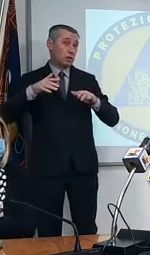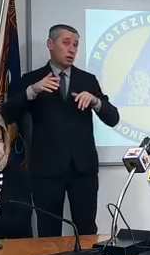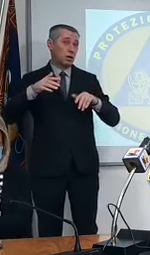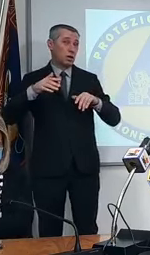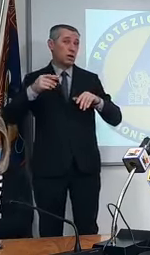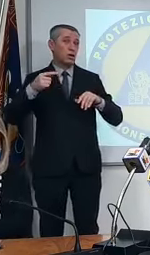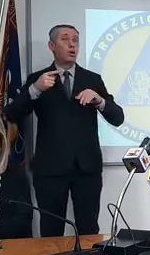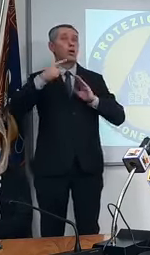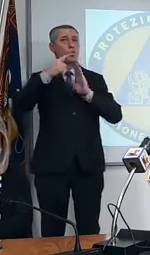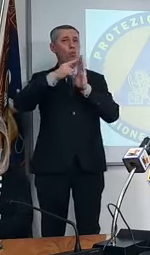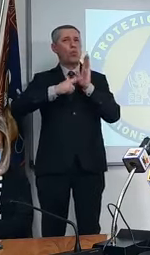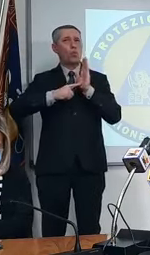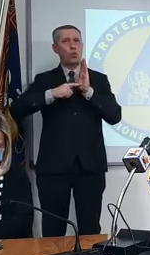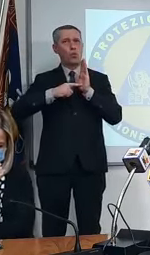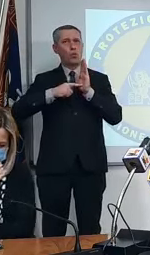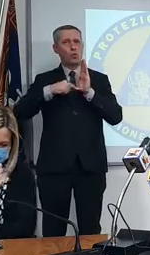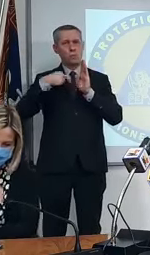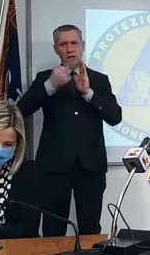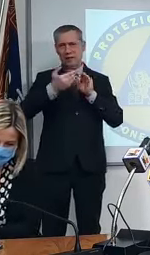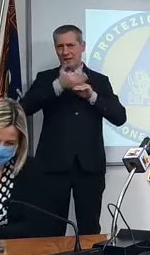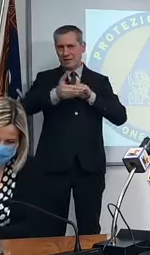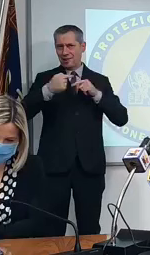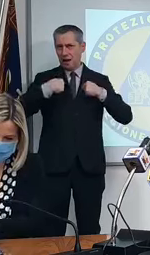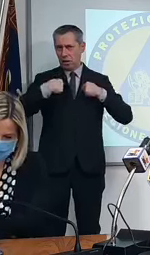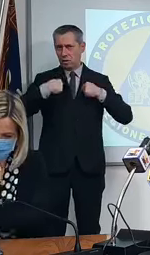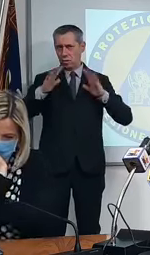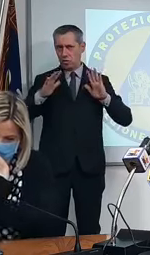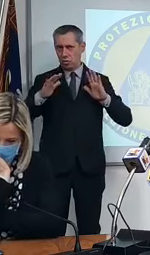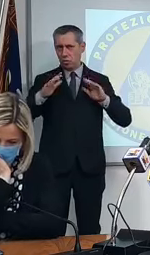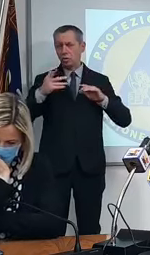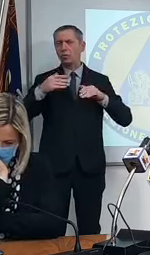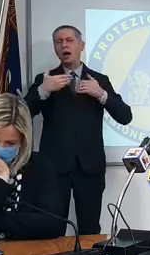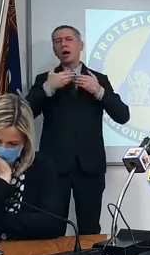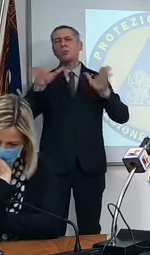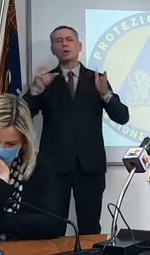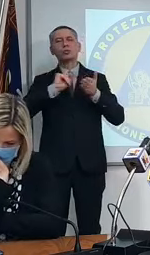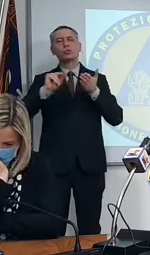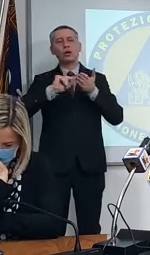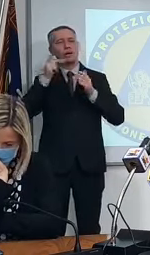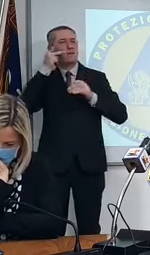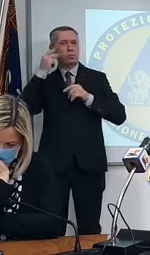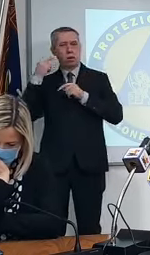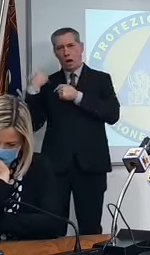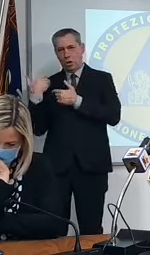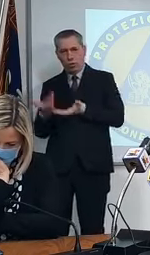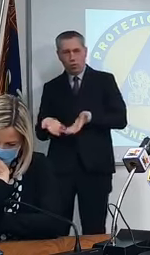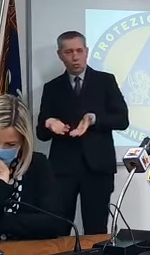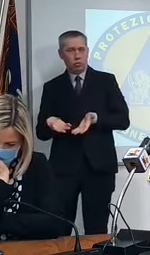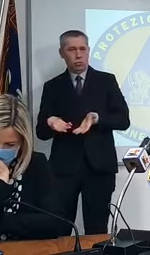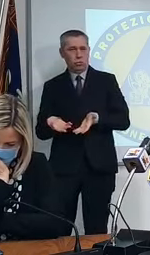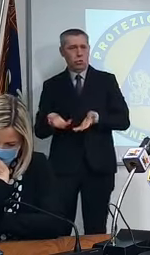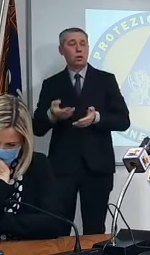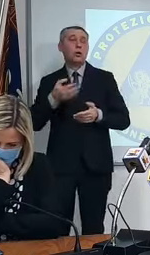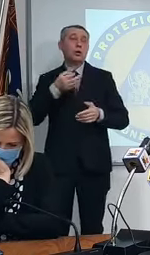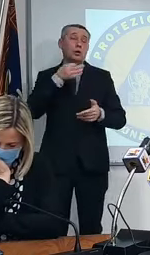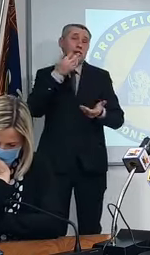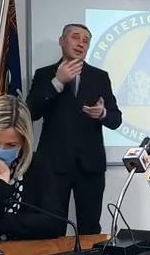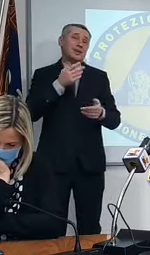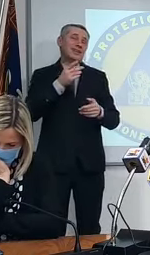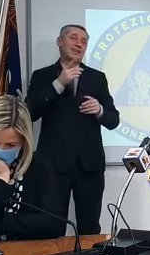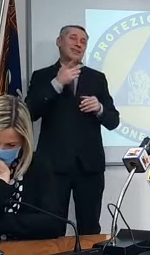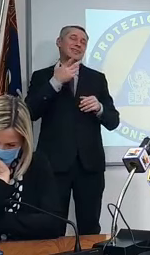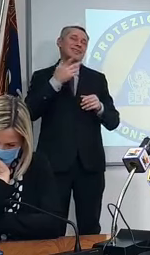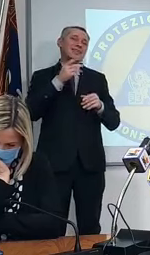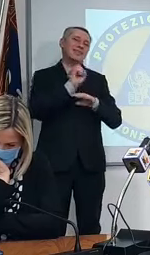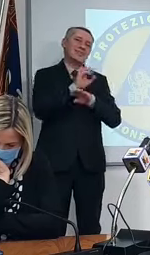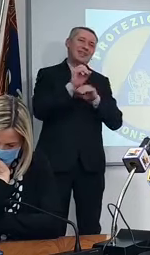scuola con un mese di ritardo noi abbiamo aperto a febbraio è innegabile che la didattica a distanza e la